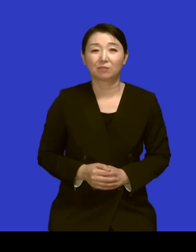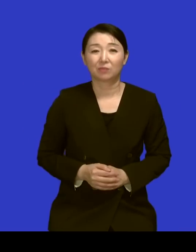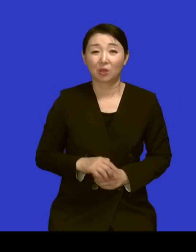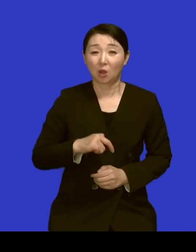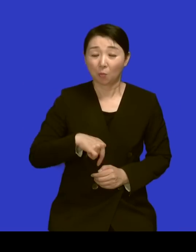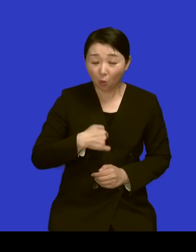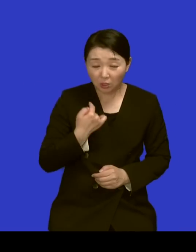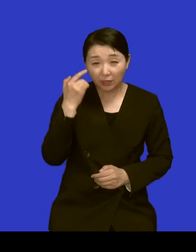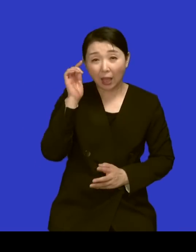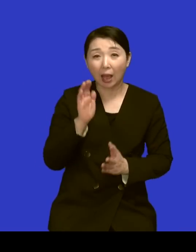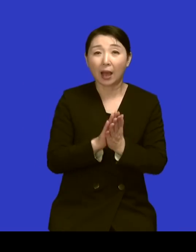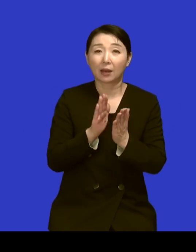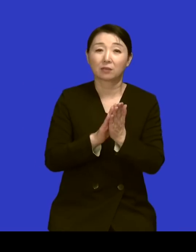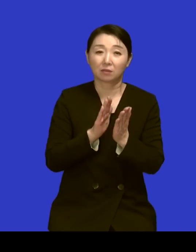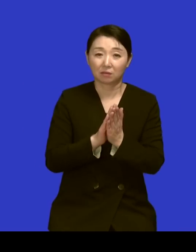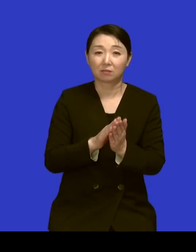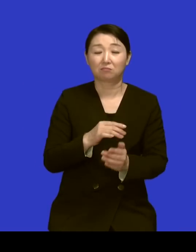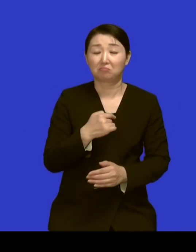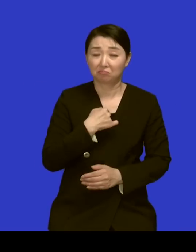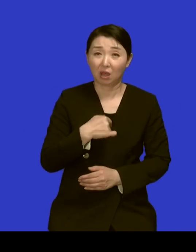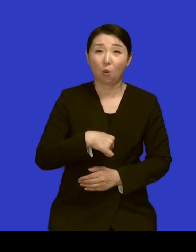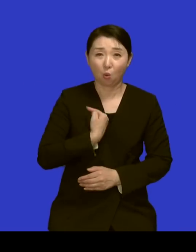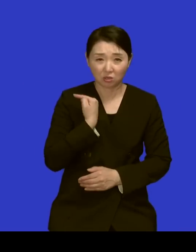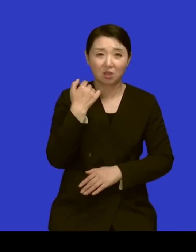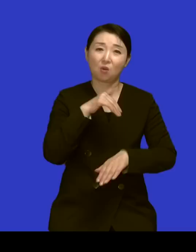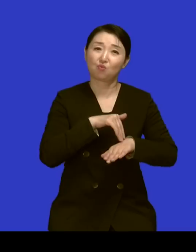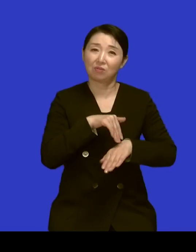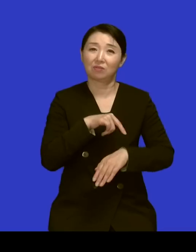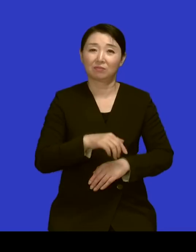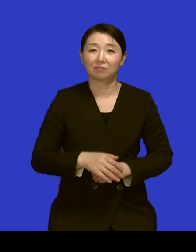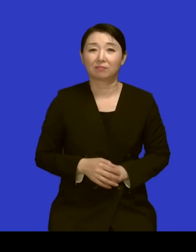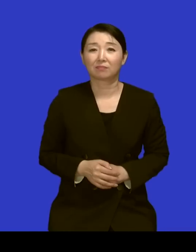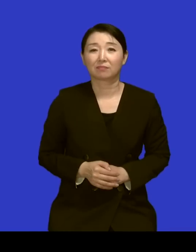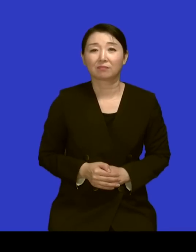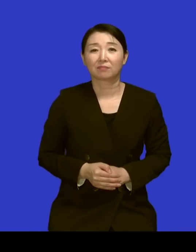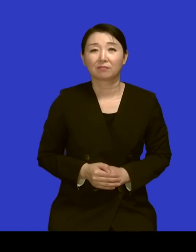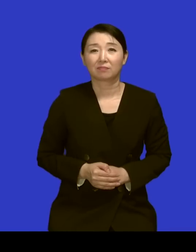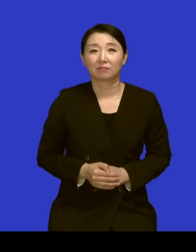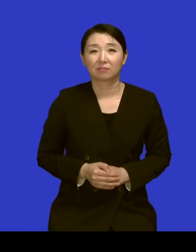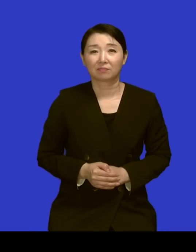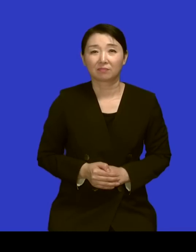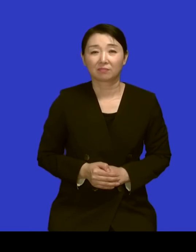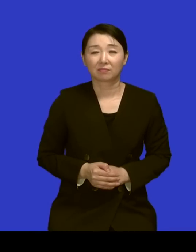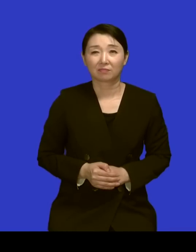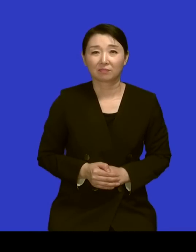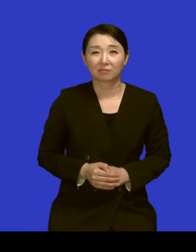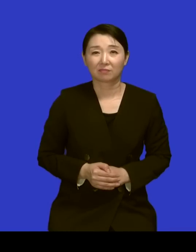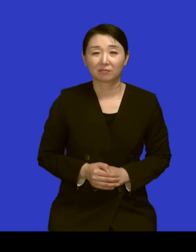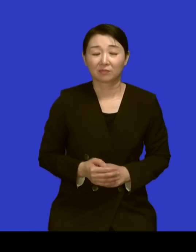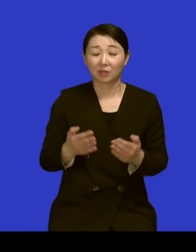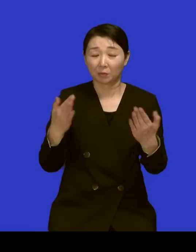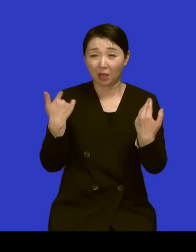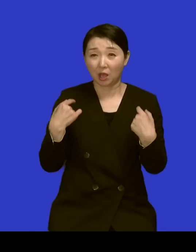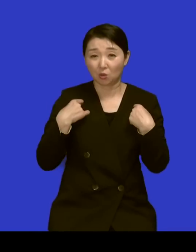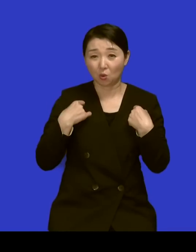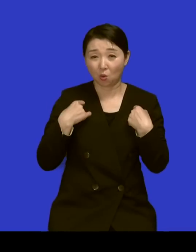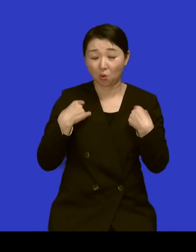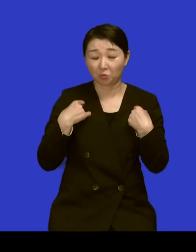그냥 그런 절제 훈련을 하는 거예요? 혼자요 굳이 추운데 그러니까 교복 이렇게 파였잖아요 그래도 이제 절대 추운 착 안